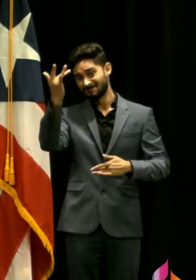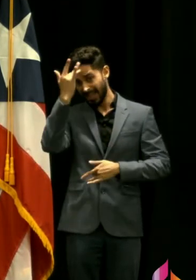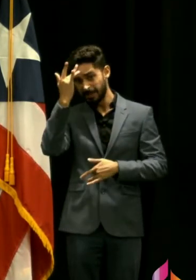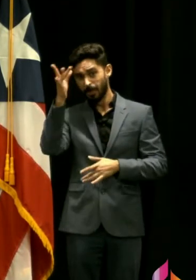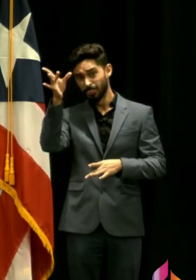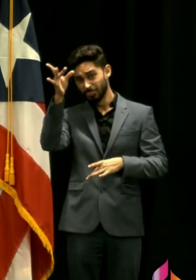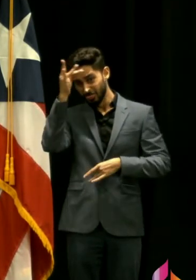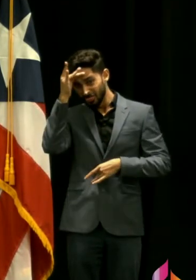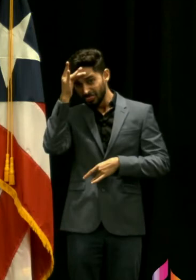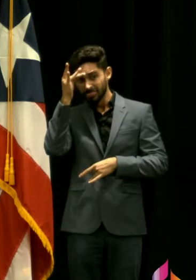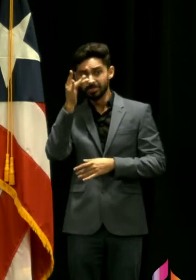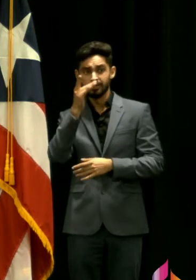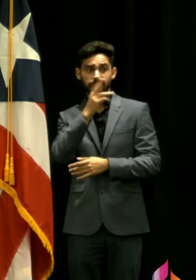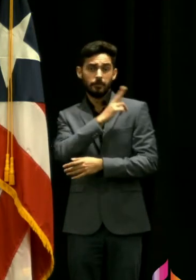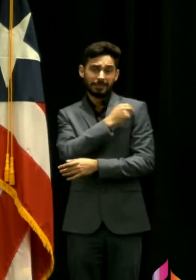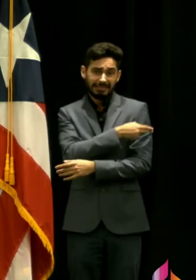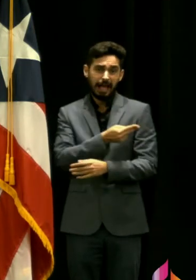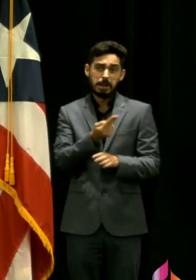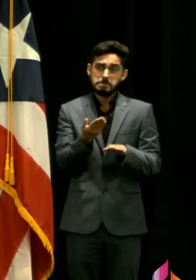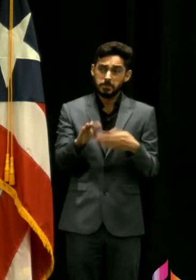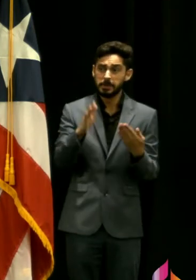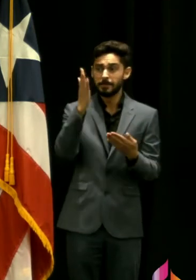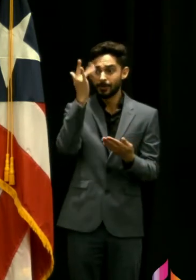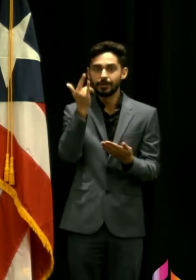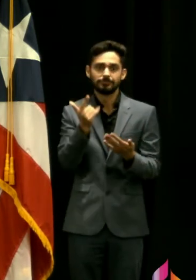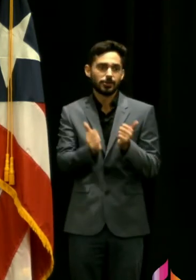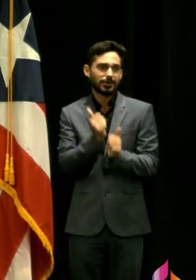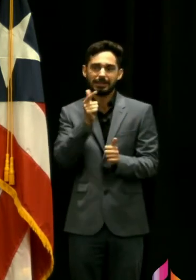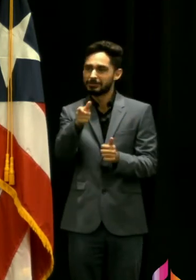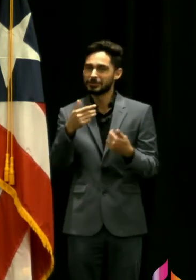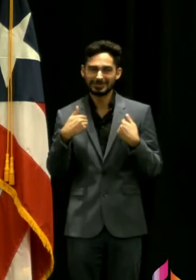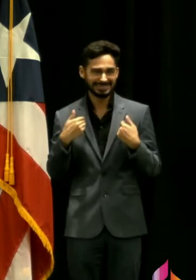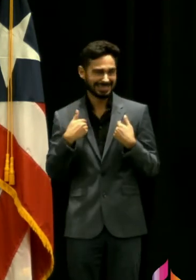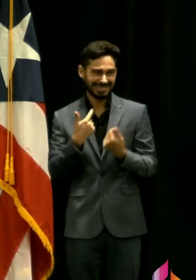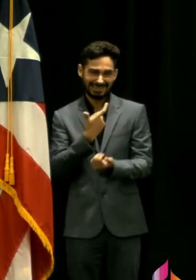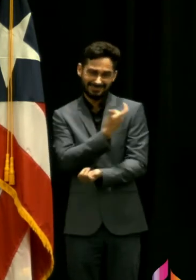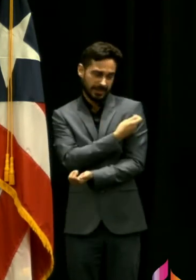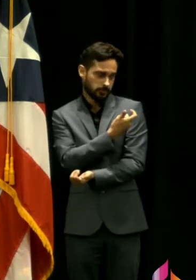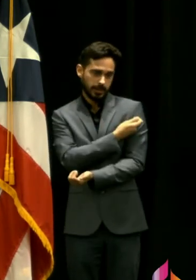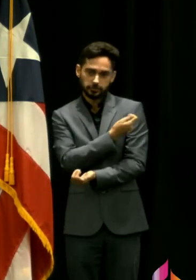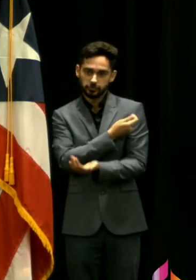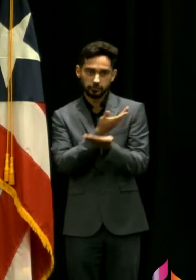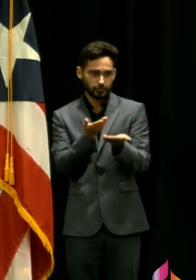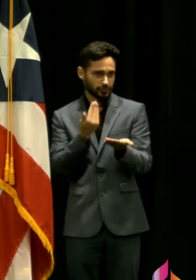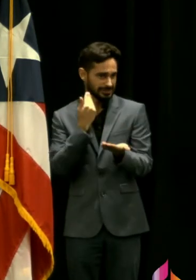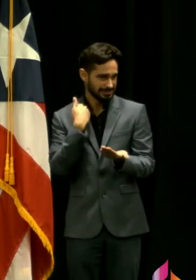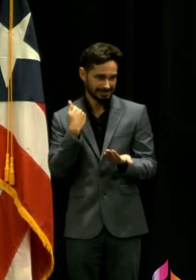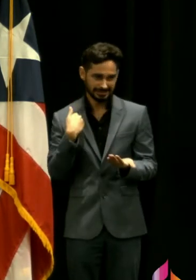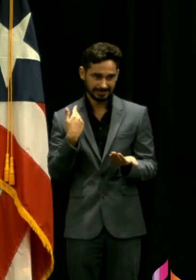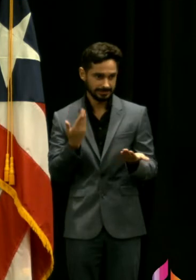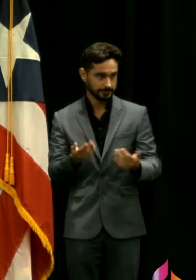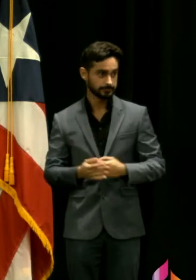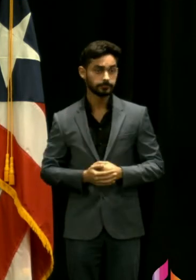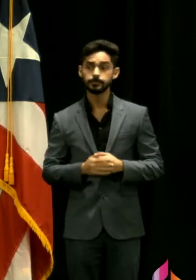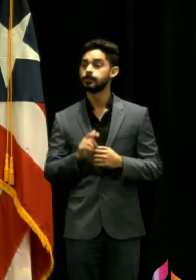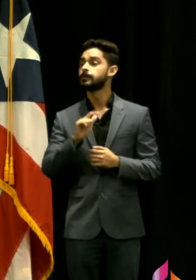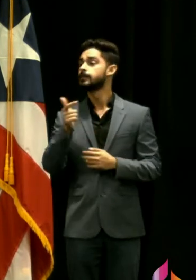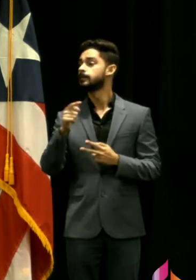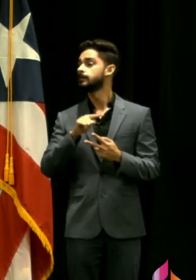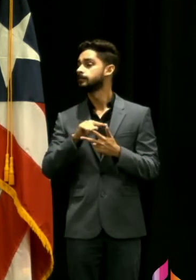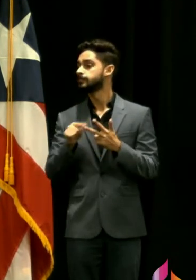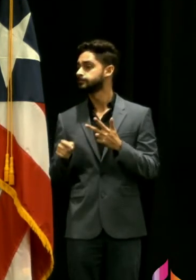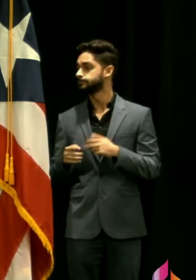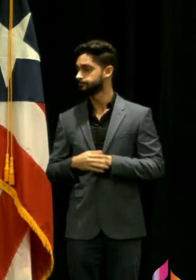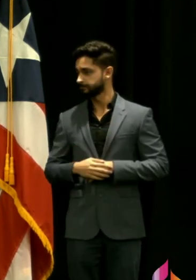eso nos ve tan determinados a enfocarnos en la vacunación vamos con metro y tenemos una última pregunta entonces de primera hora y culminamos